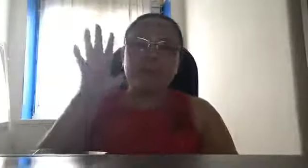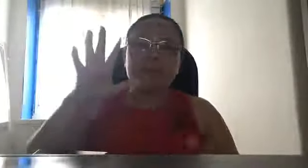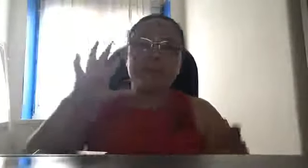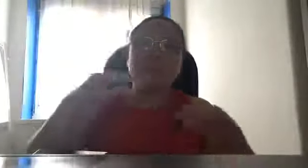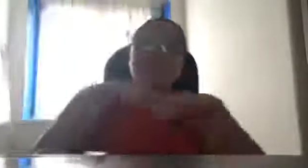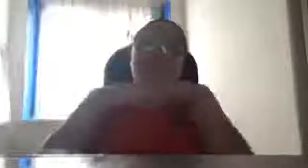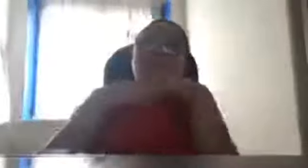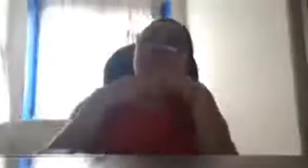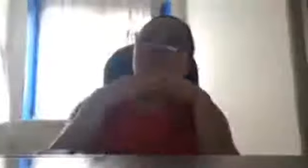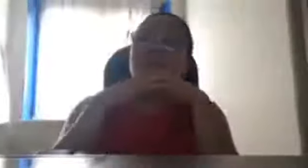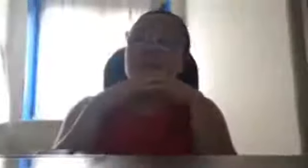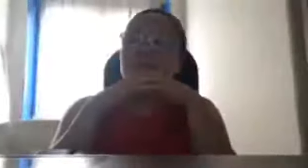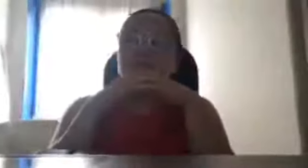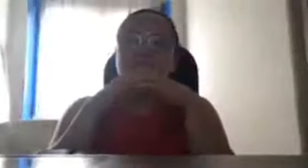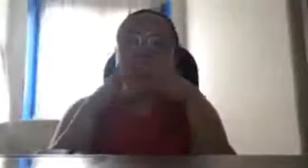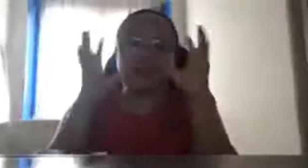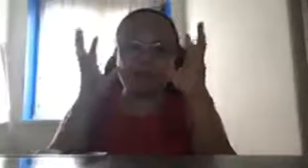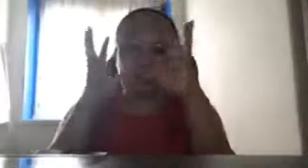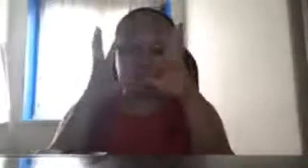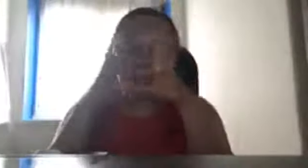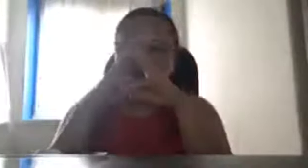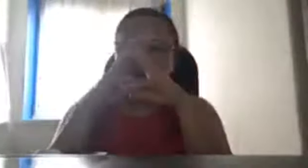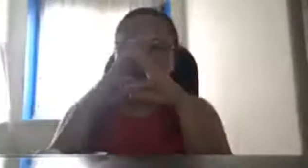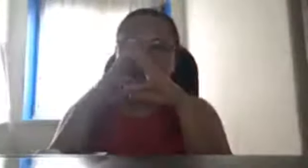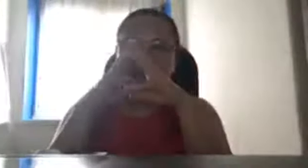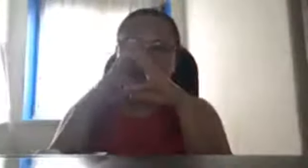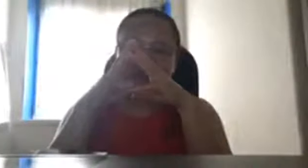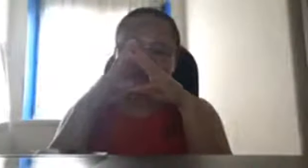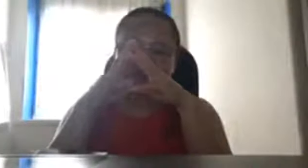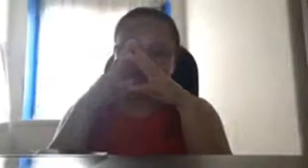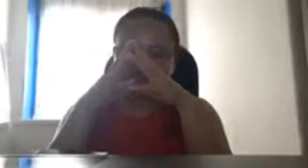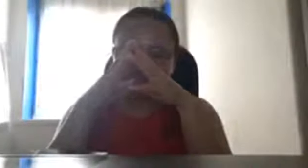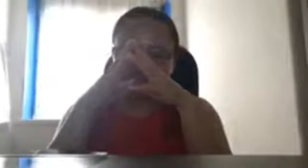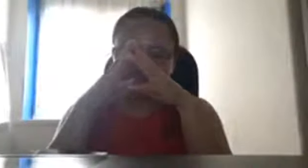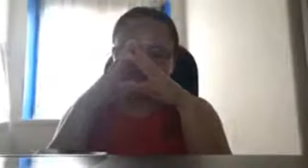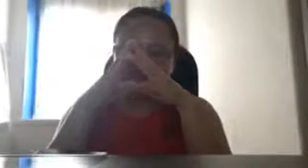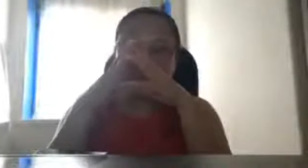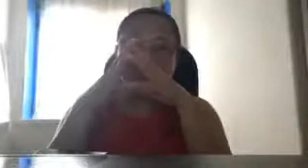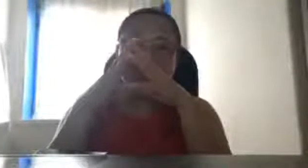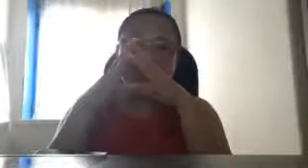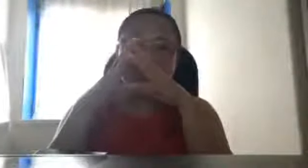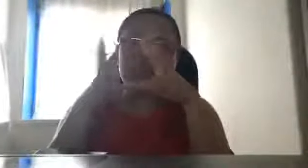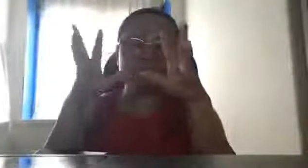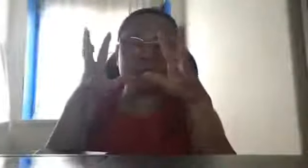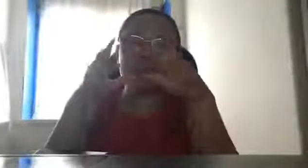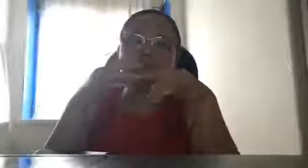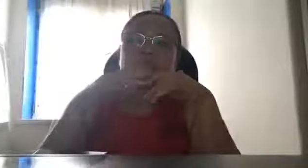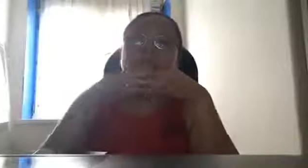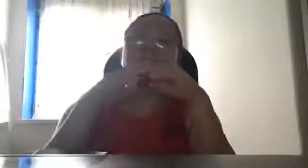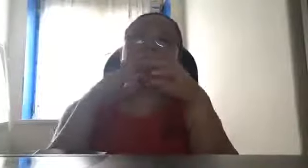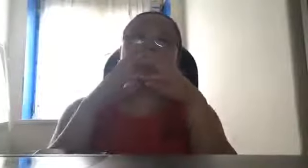pero, mayroon po talaga, akong pinakamahalagang, message, kaya po, ito nagbibideo ako,